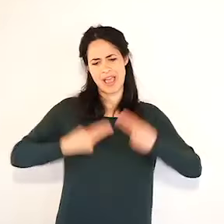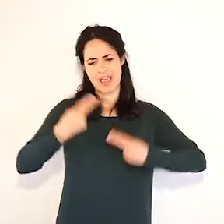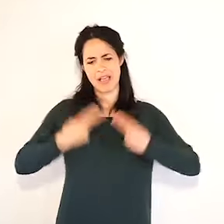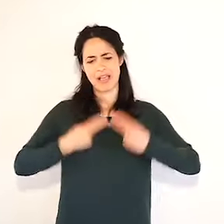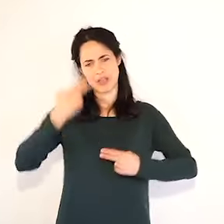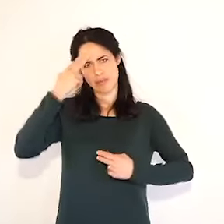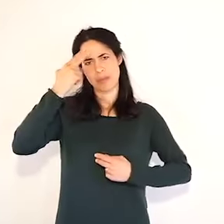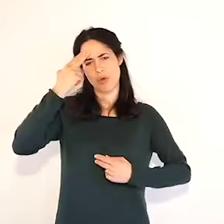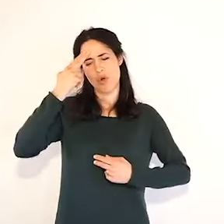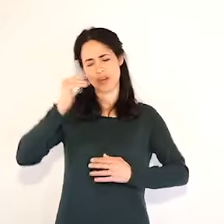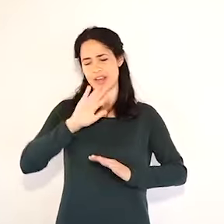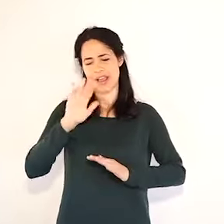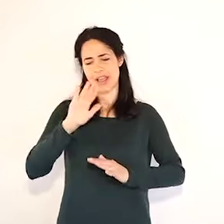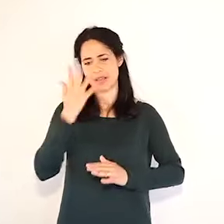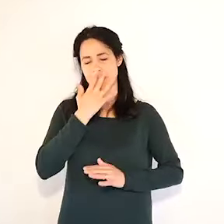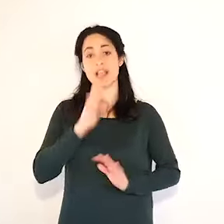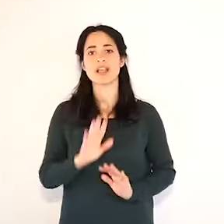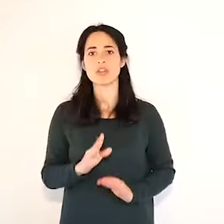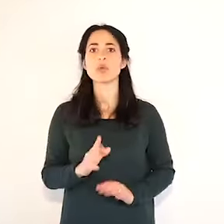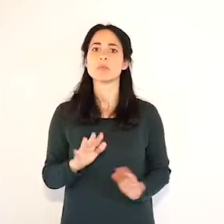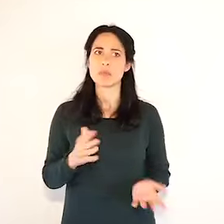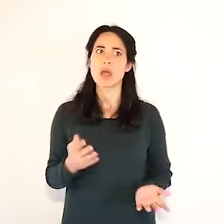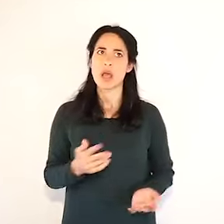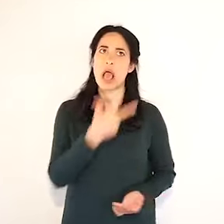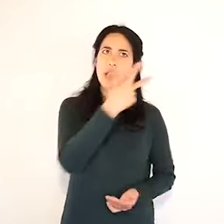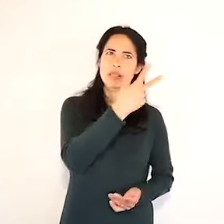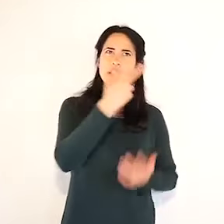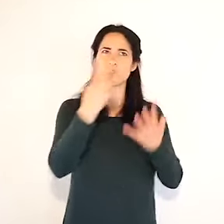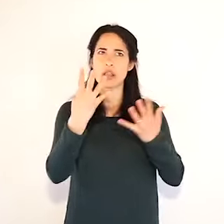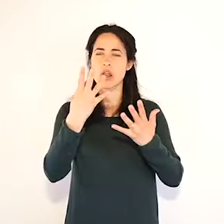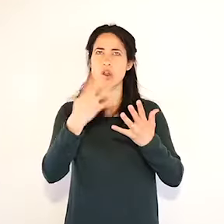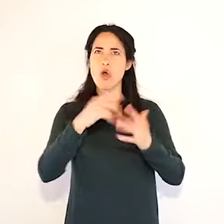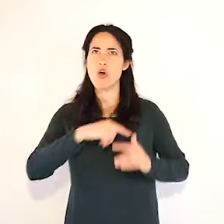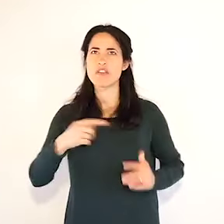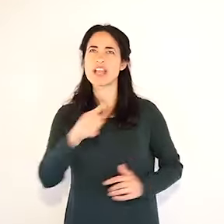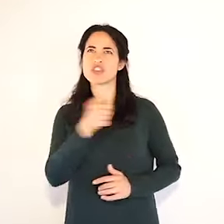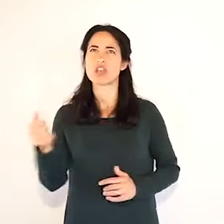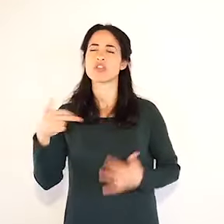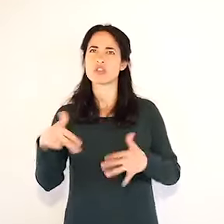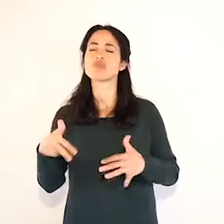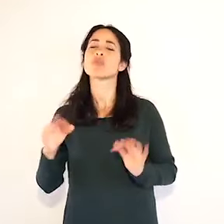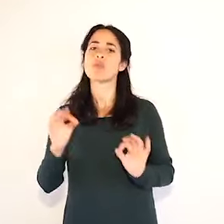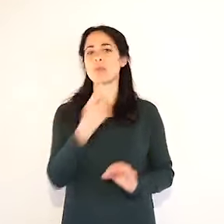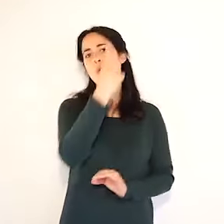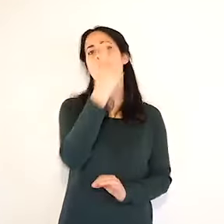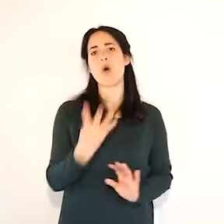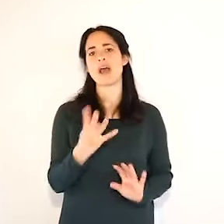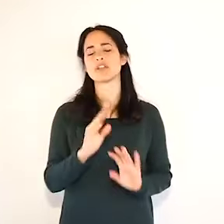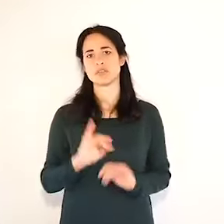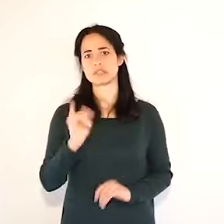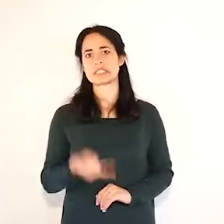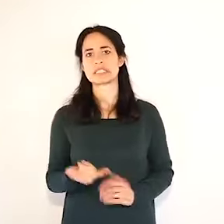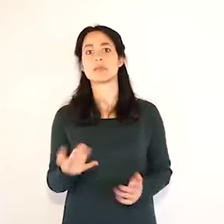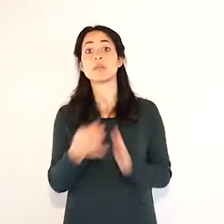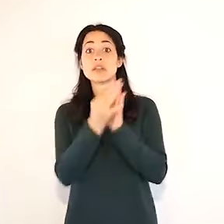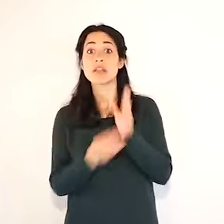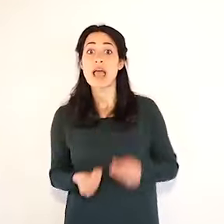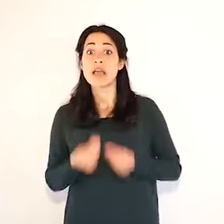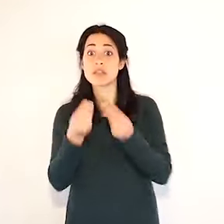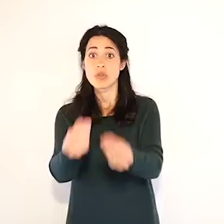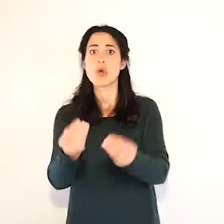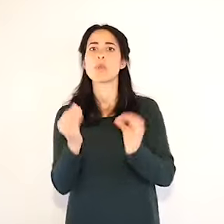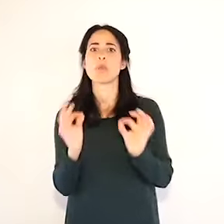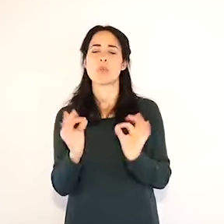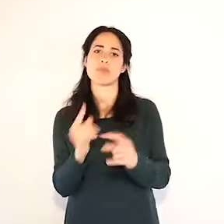e questo è un dato molto positivo perché significa che progressivamente le persone